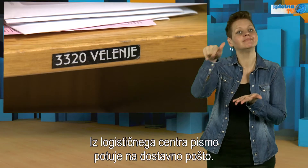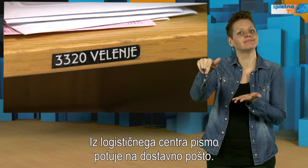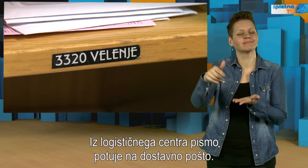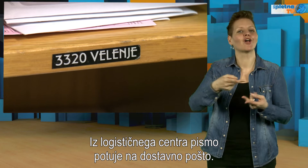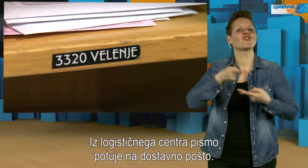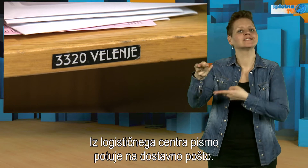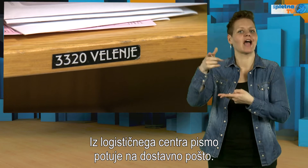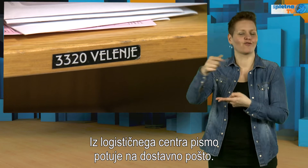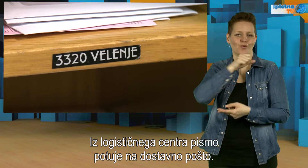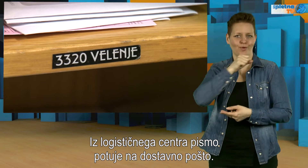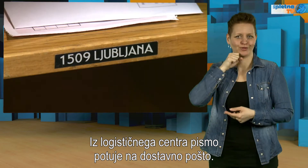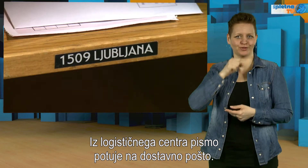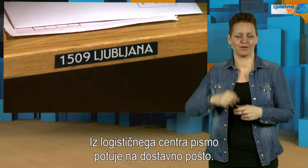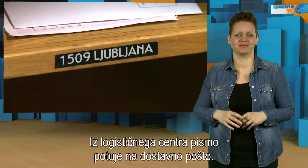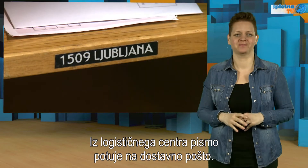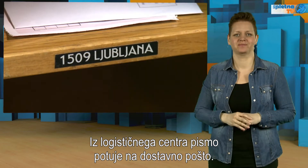dostavno pošto.